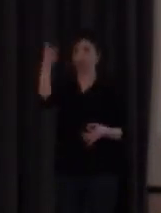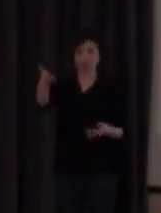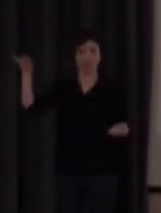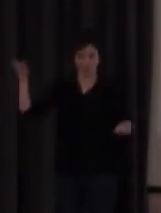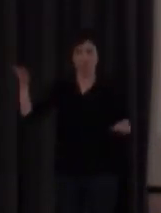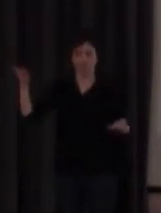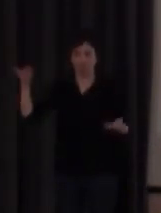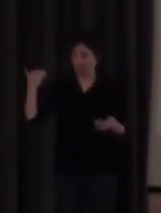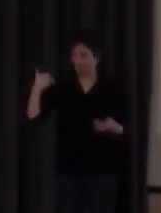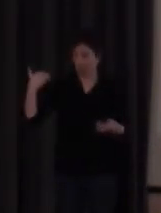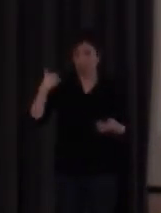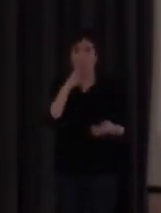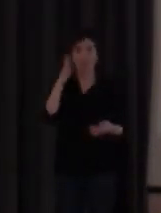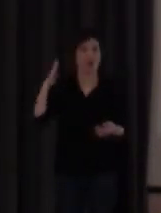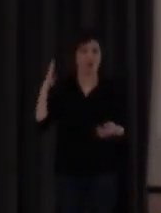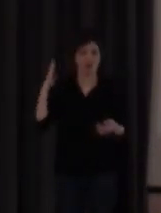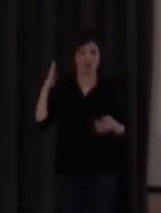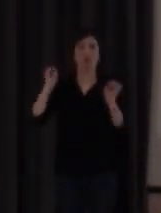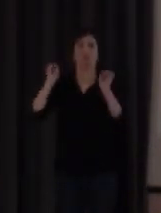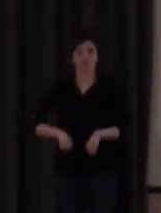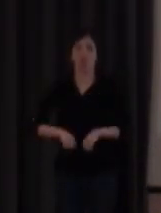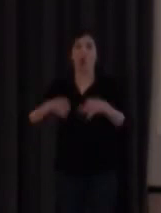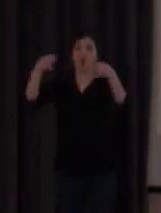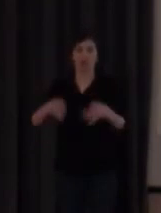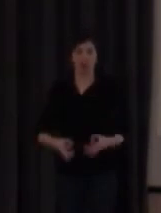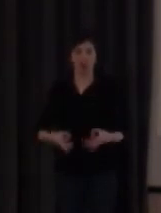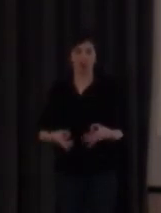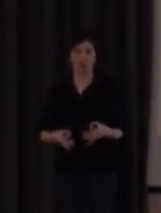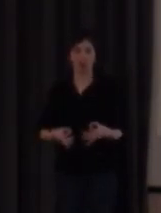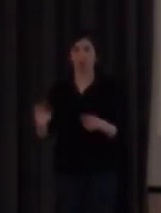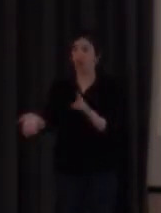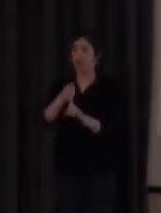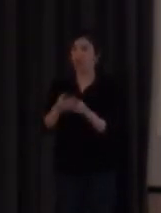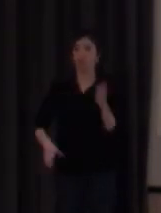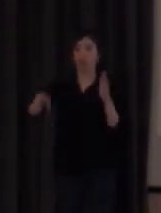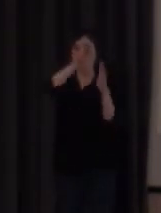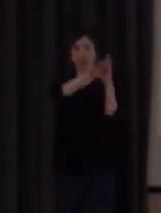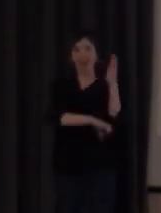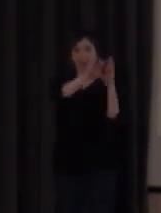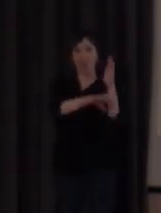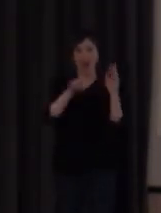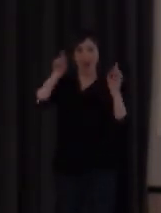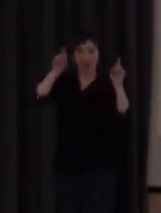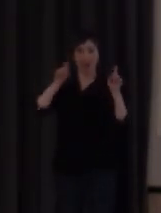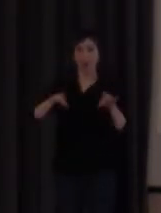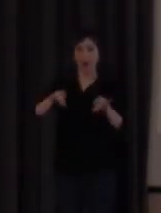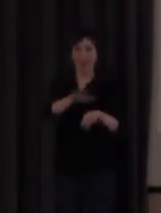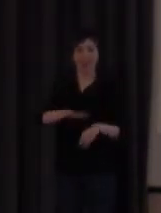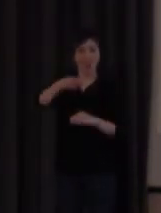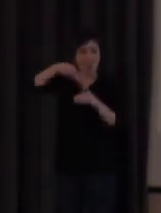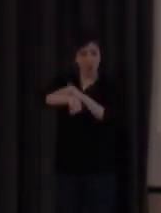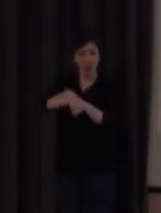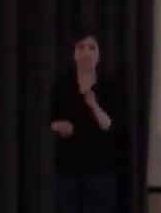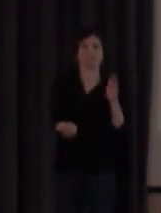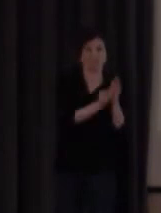no muchos años, cuatro años, hemos conseguido incluir en el currículo de la región de Murcia la lengua de signos española como